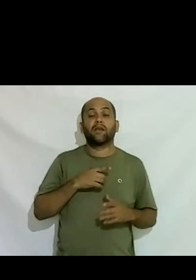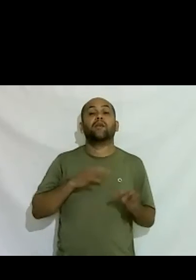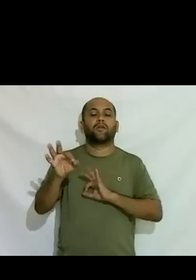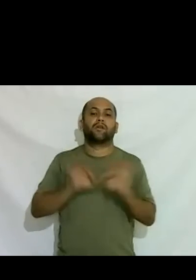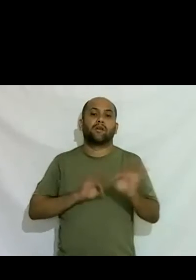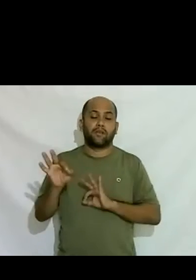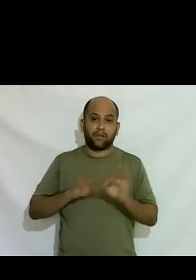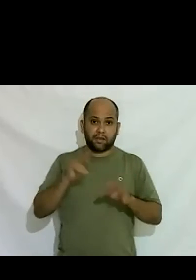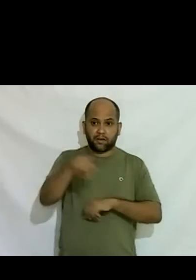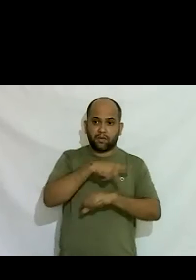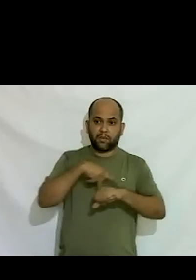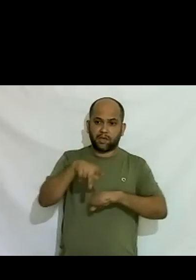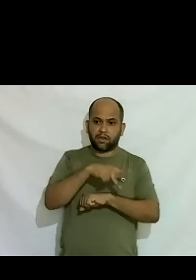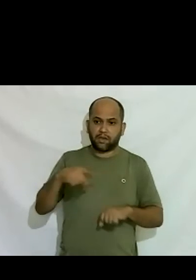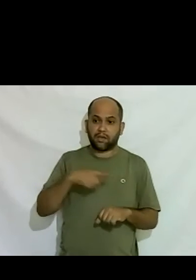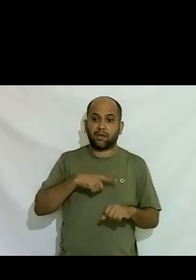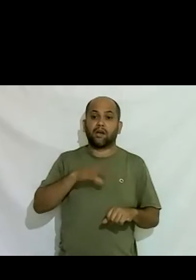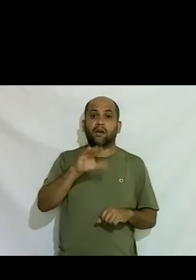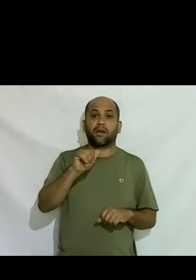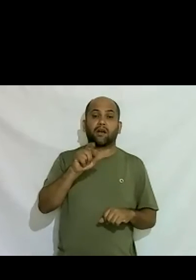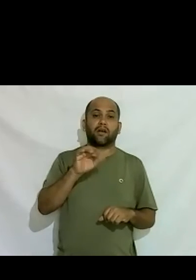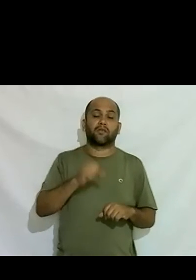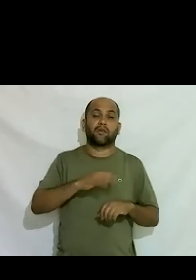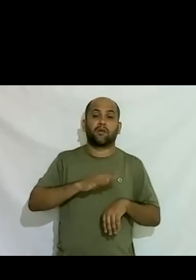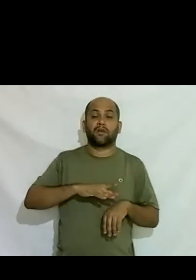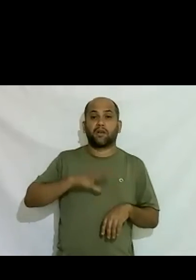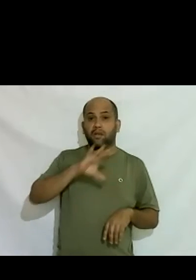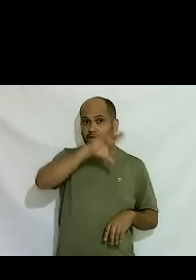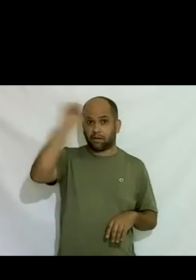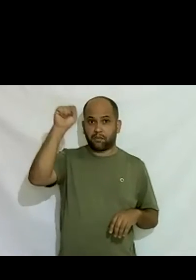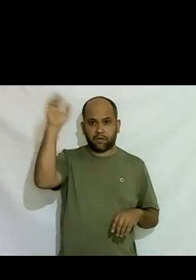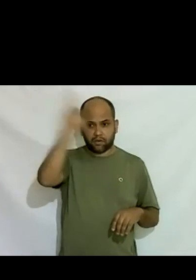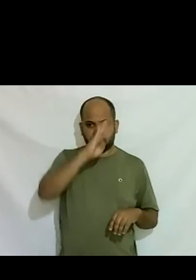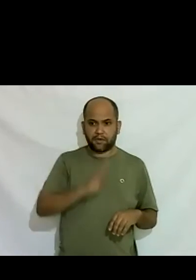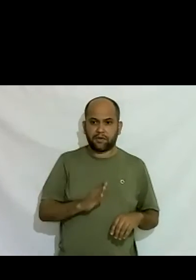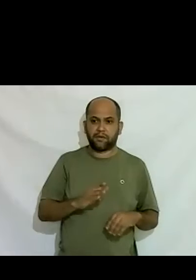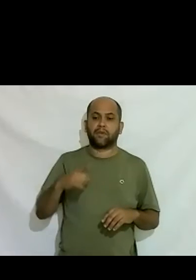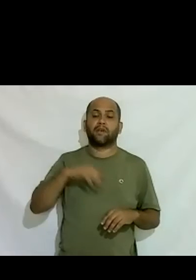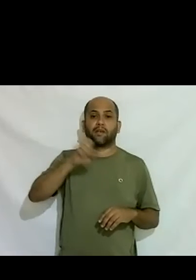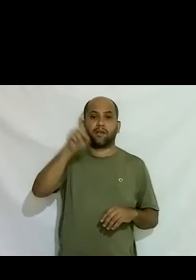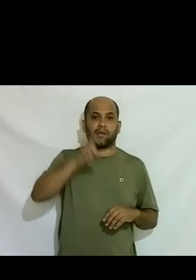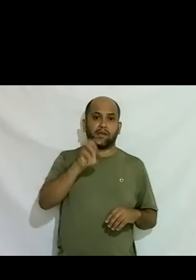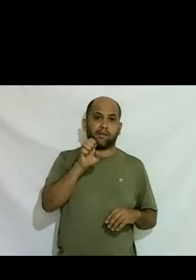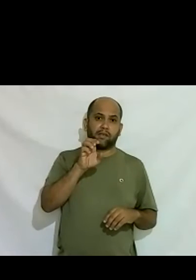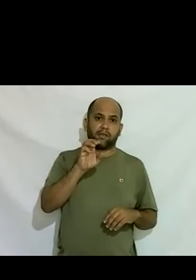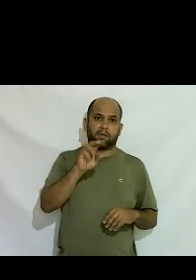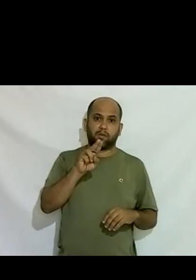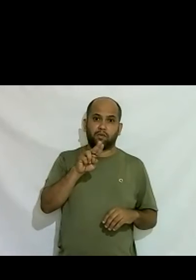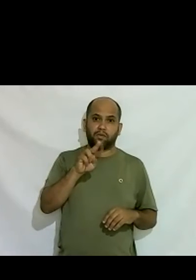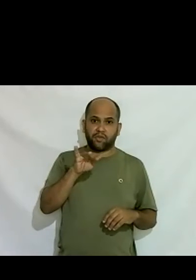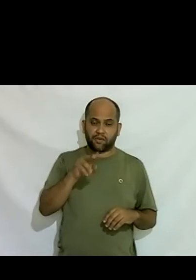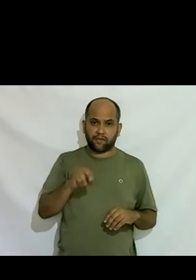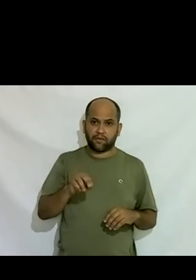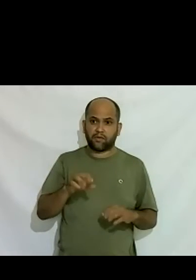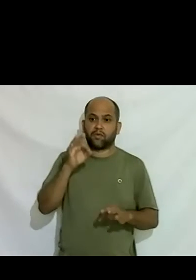é quem está nos cargos mais altos do país é quem está no executivo no legislativo no